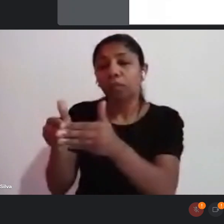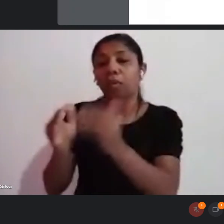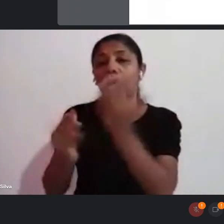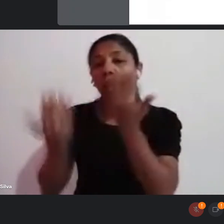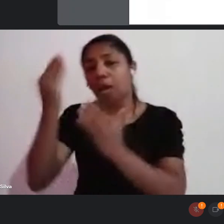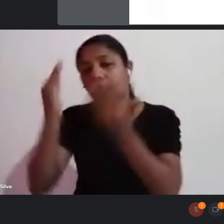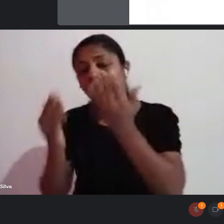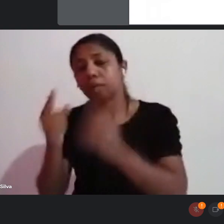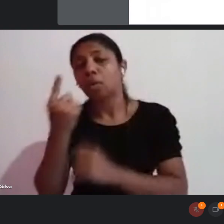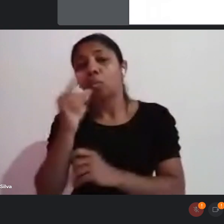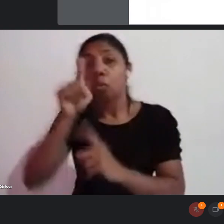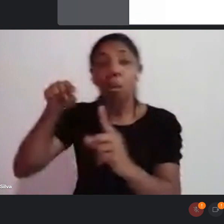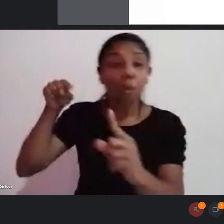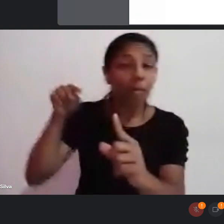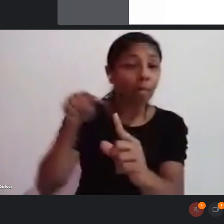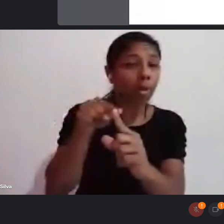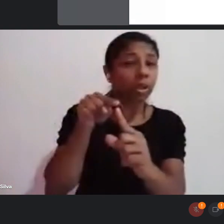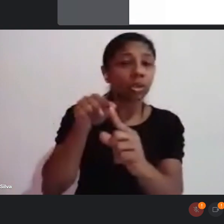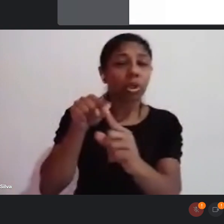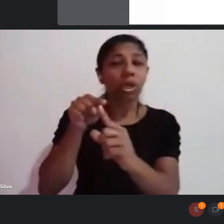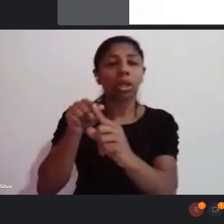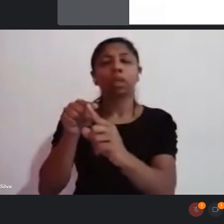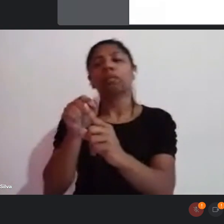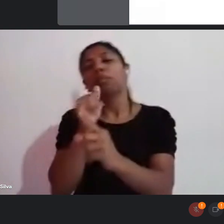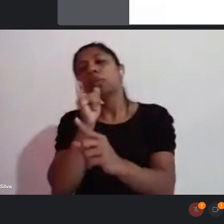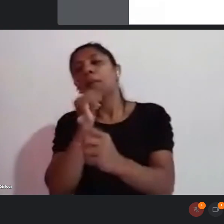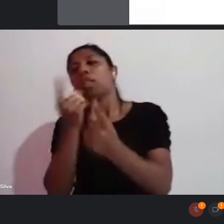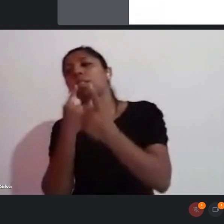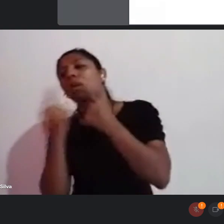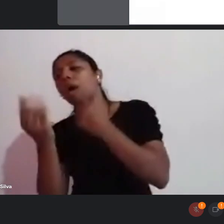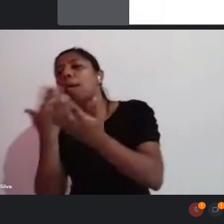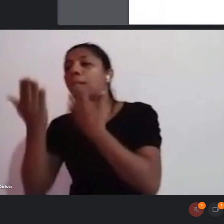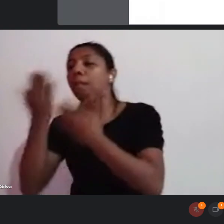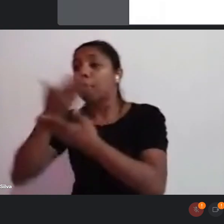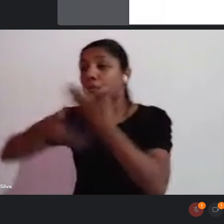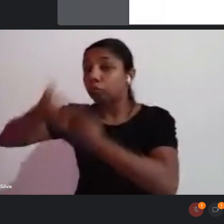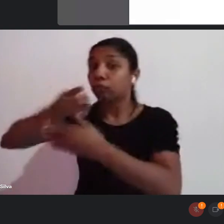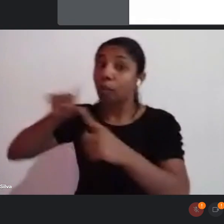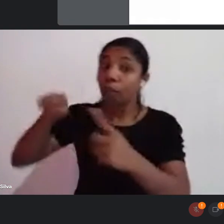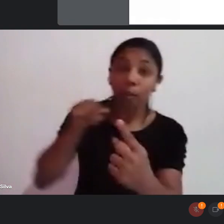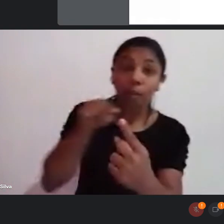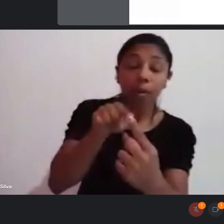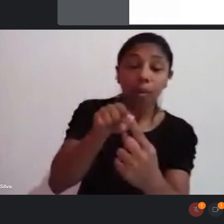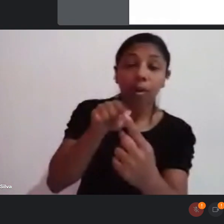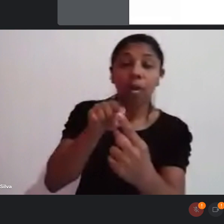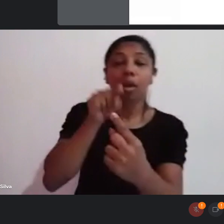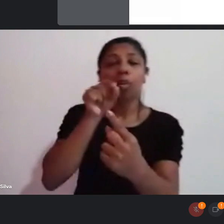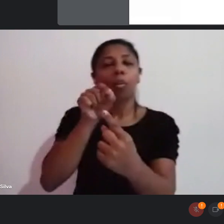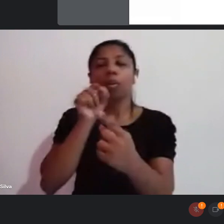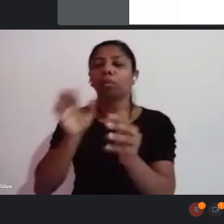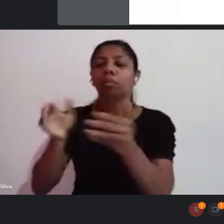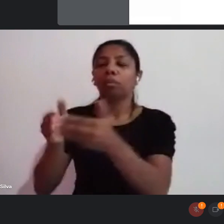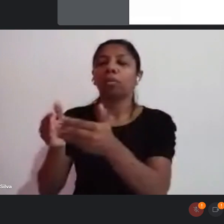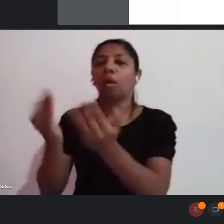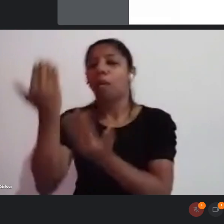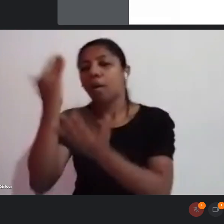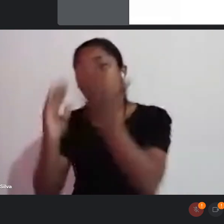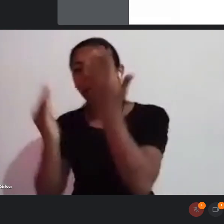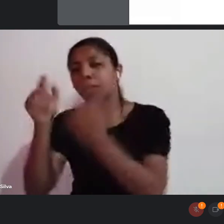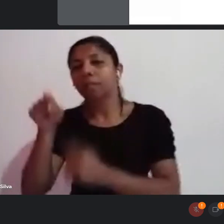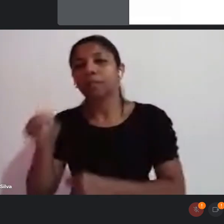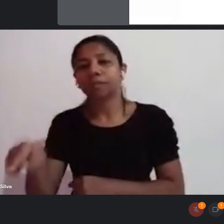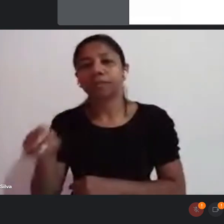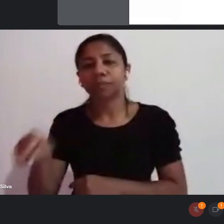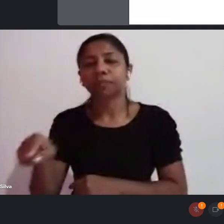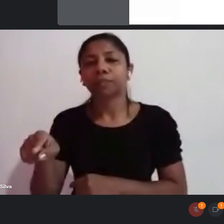objetivo, a partir desses diálogos, dessas conversas, esse foco específico agora é o Carnaval, no